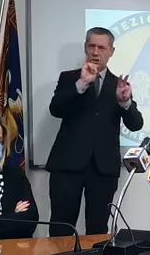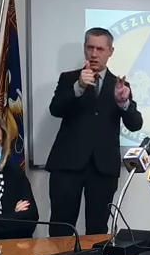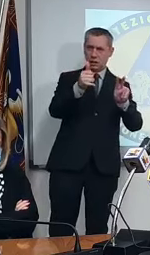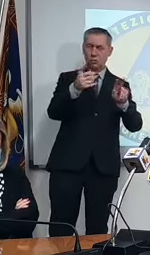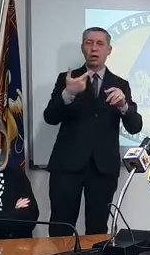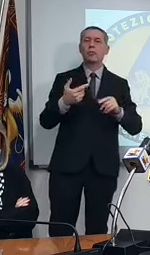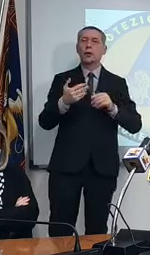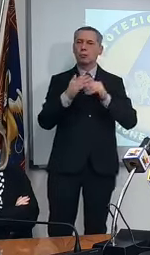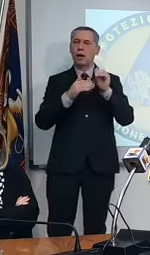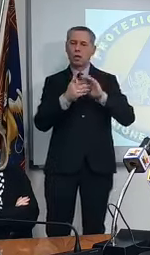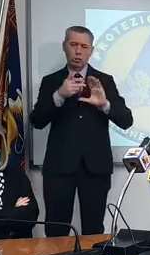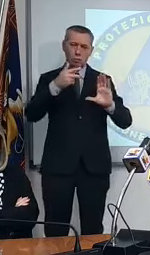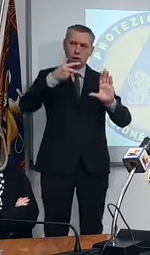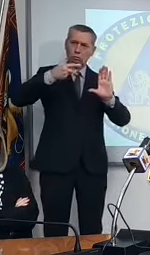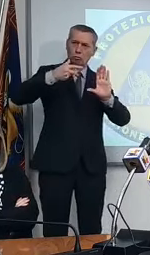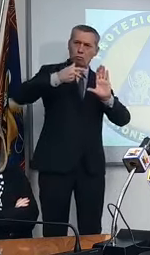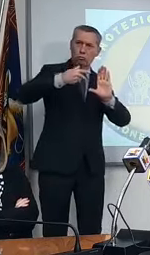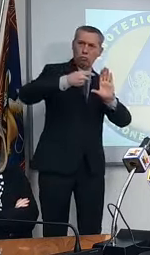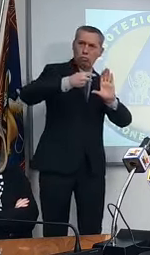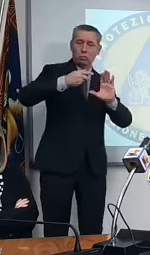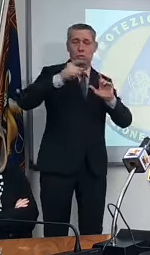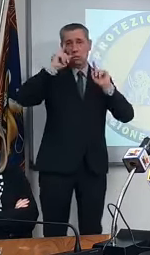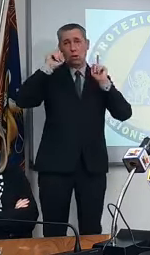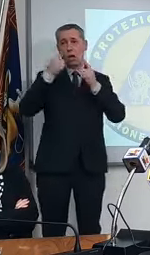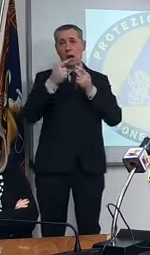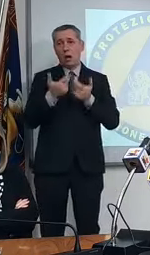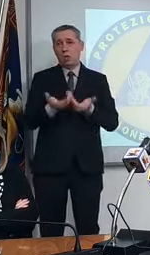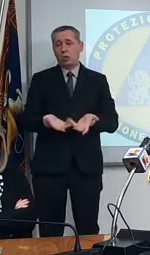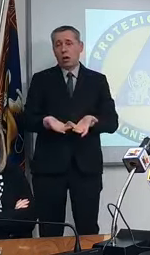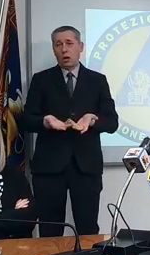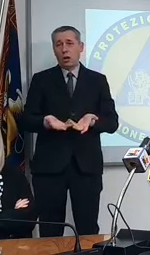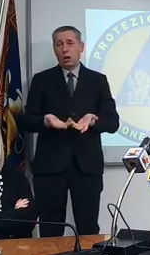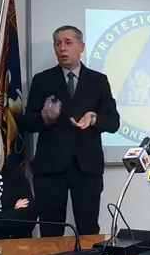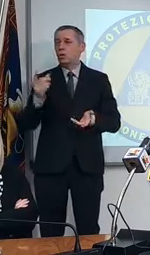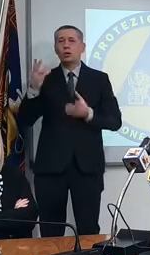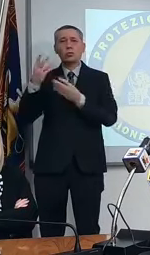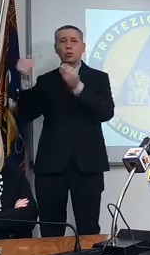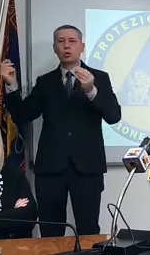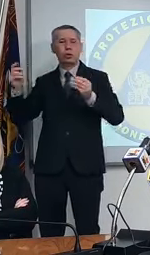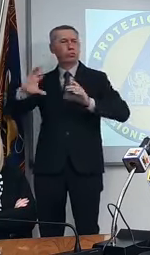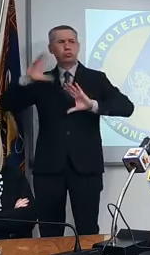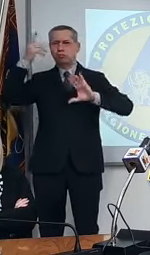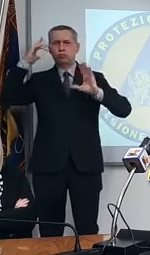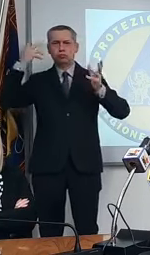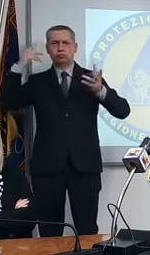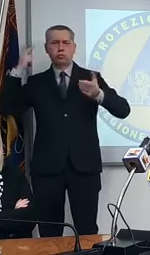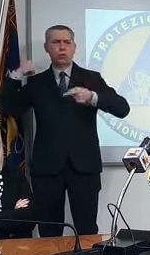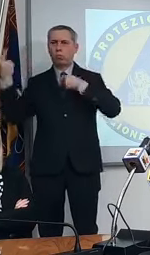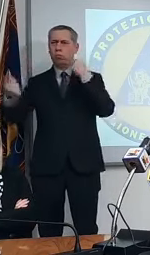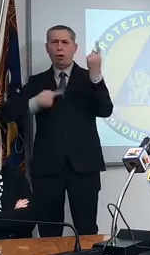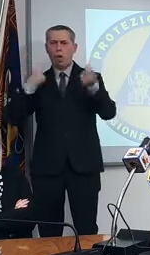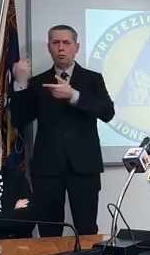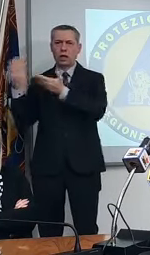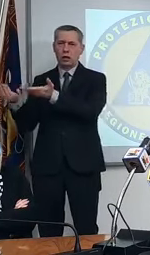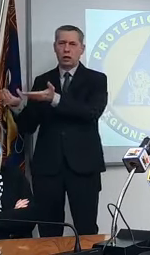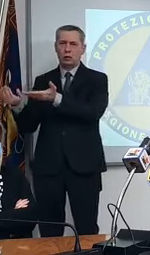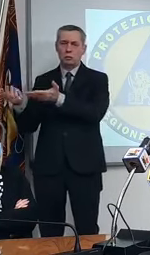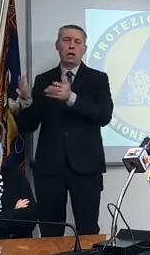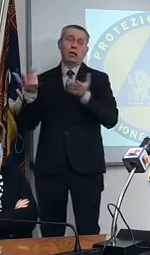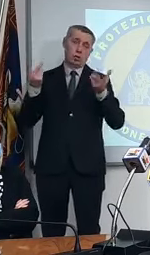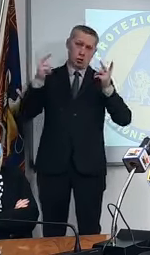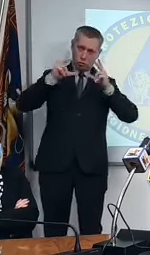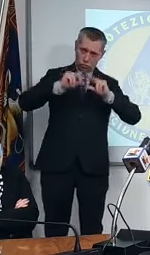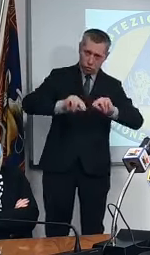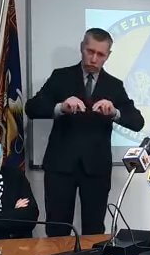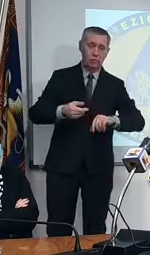adesso far una polemica anche su una roba così ma per proprio un'esagerazione e quindi vi confermo che per fare l'iniezione non ci vuole la laurea